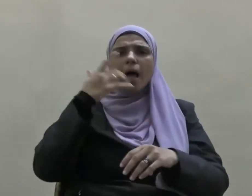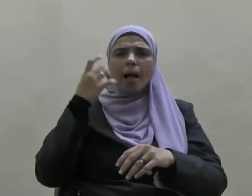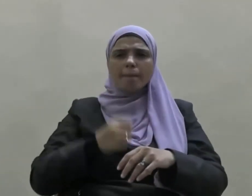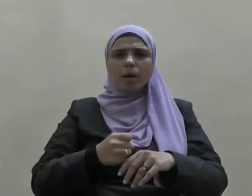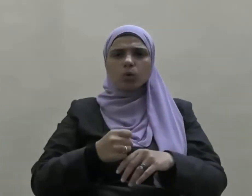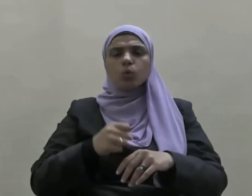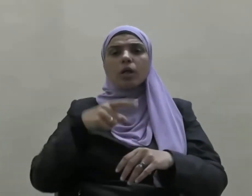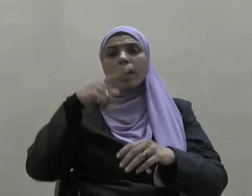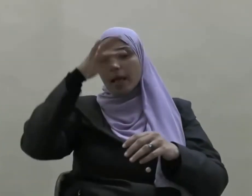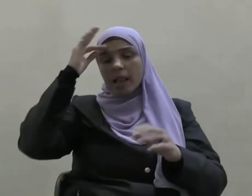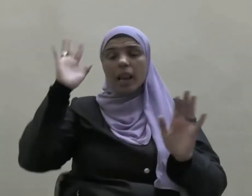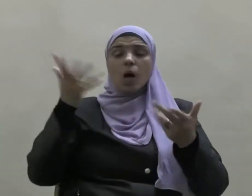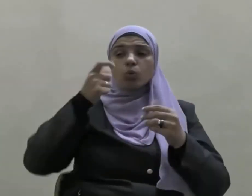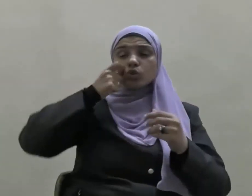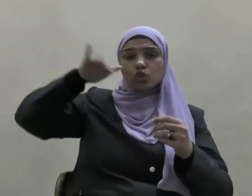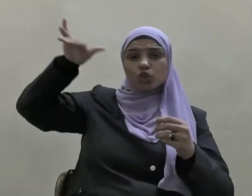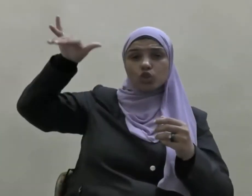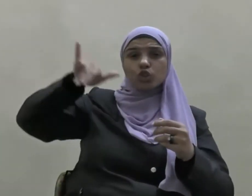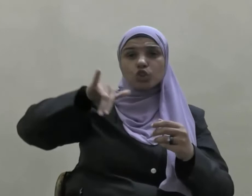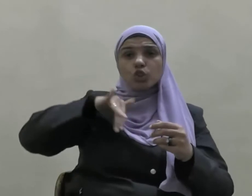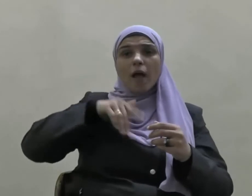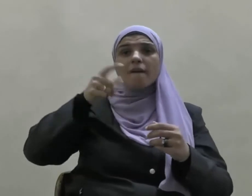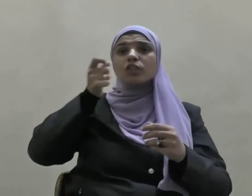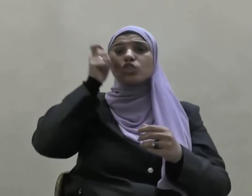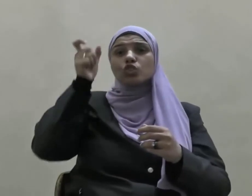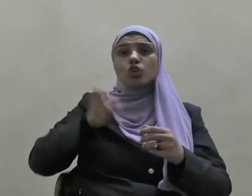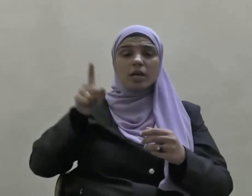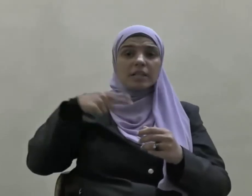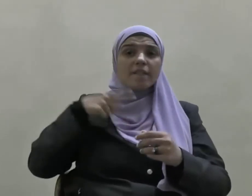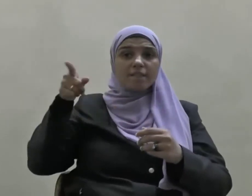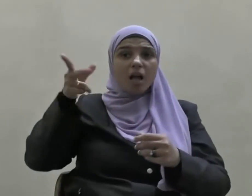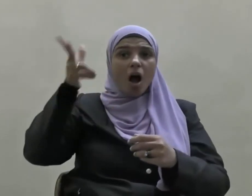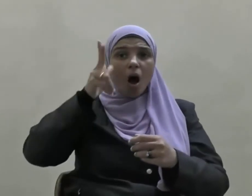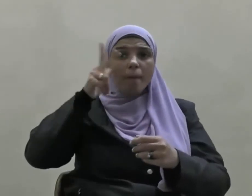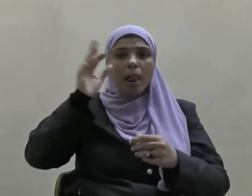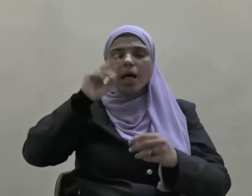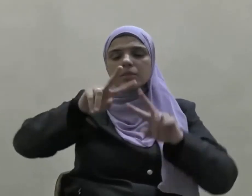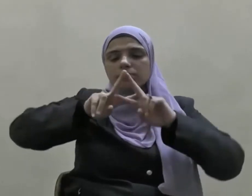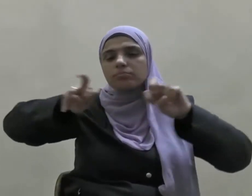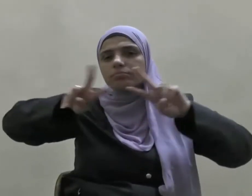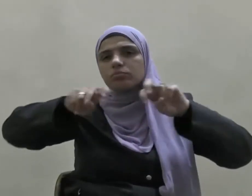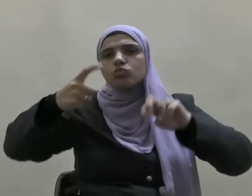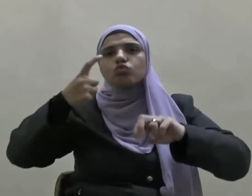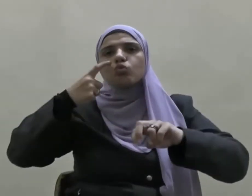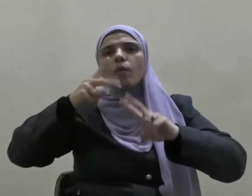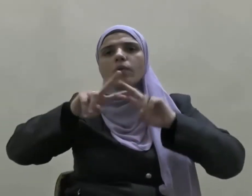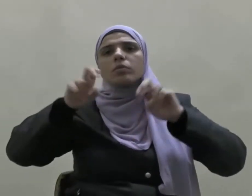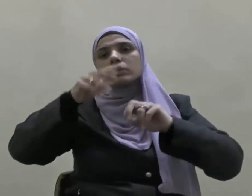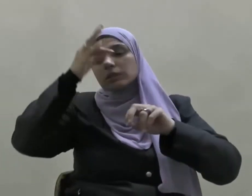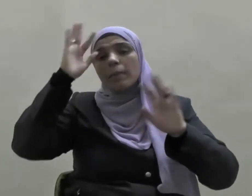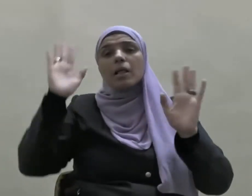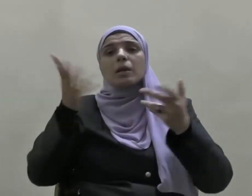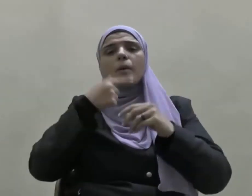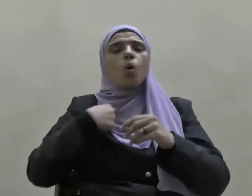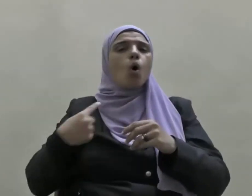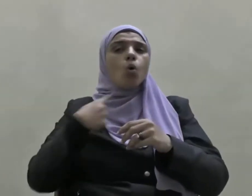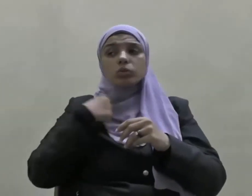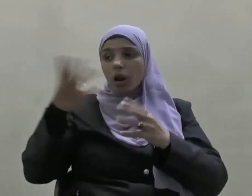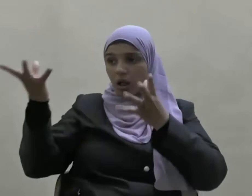الذين آمنوا إن جاءكم فاسق بنبأ فتبينوا فتبينوا أن